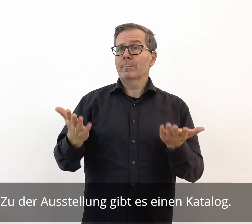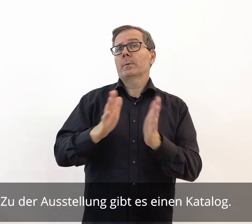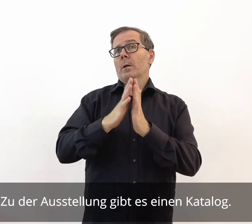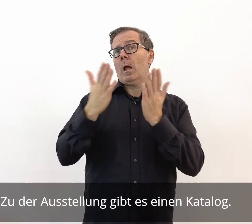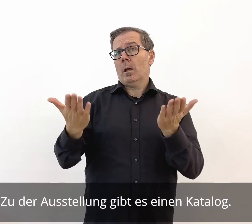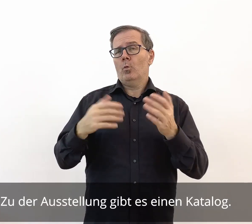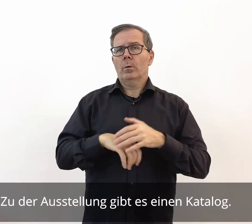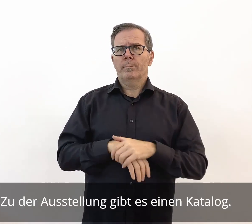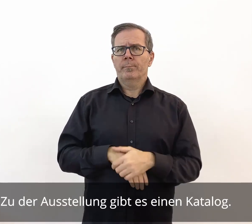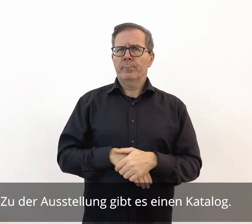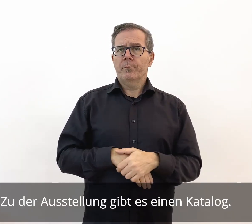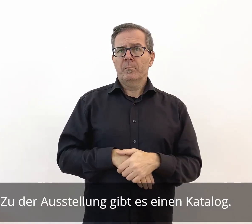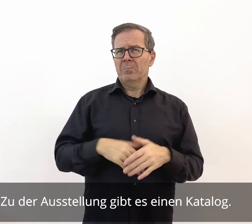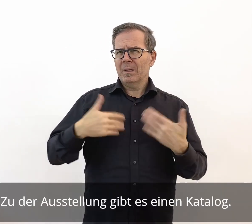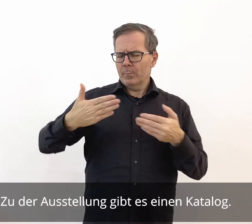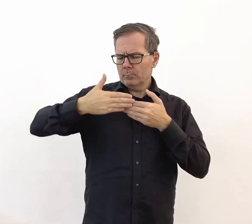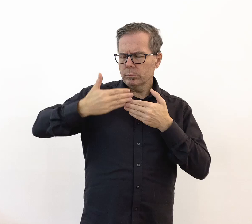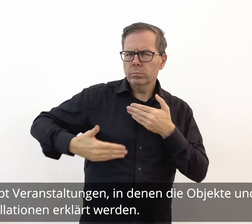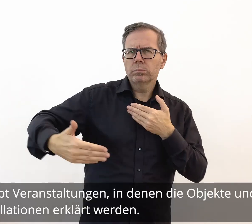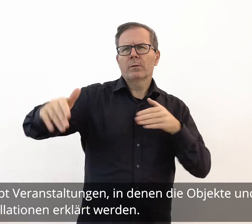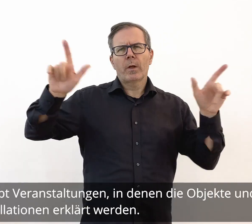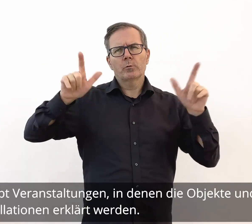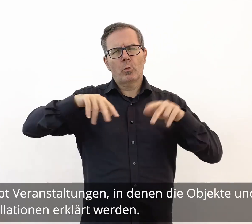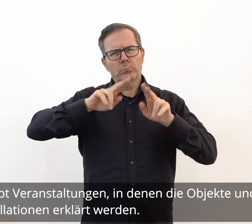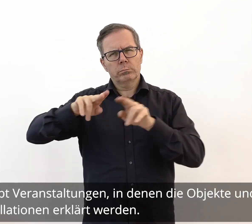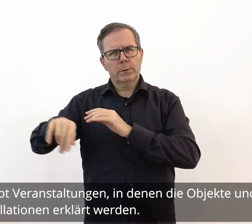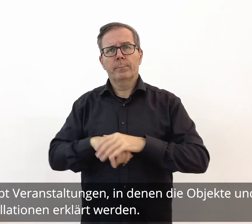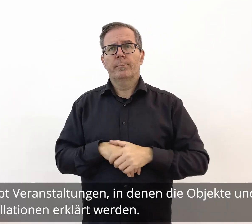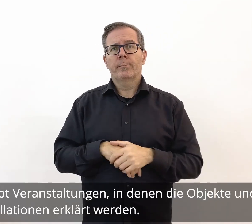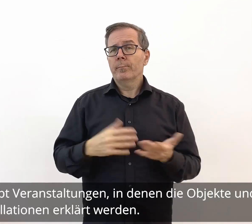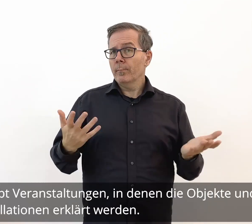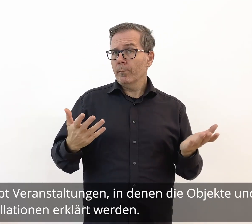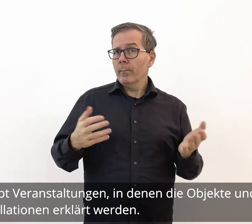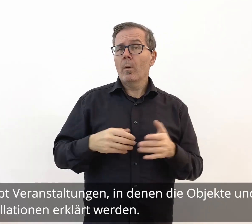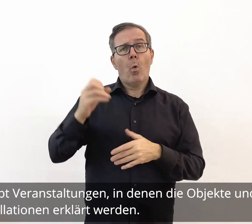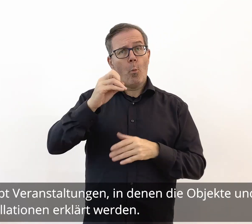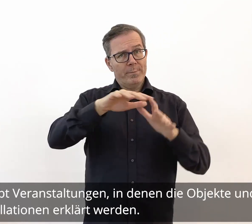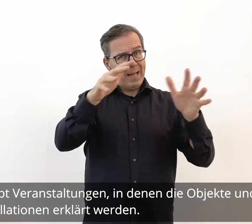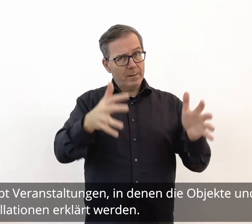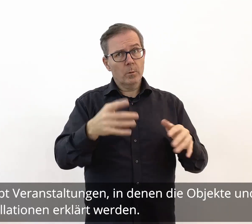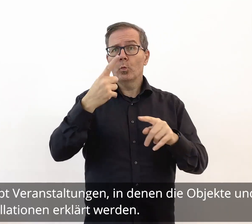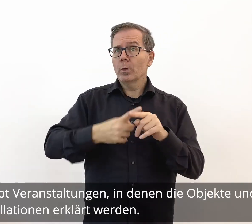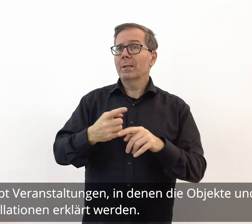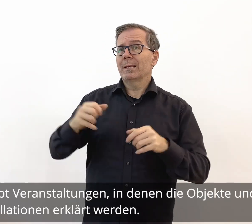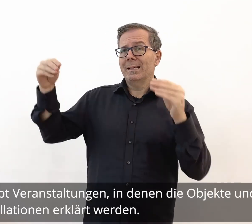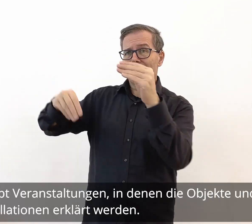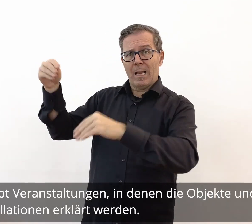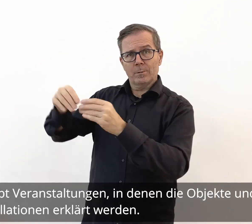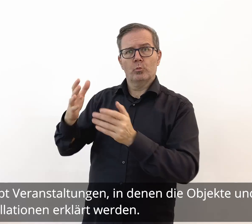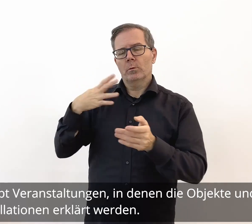gibt es einen Katalog. Es gibt Veranstaltungen, in denen die Objekte und Installationen